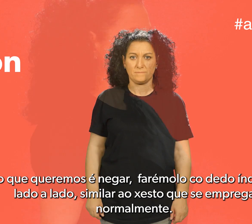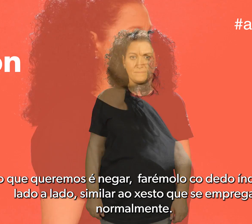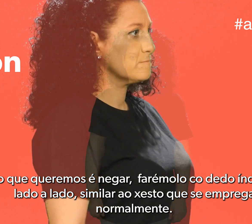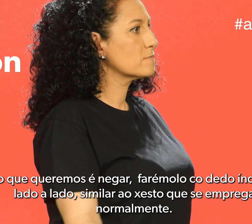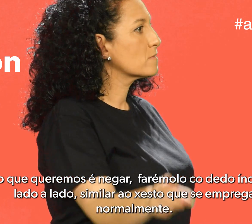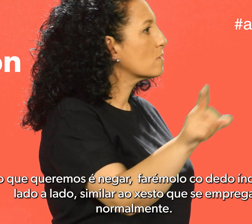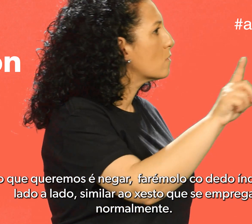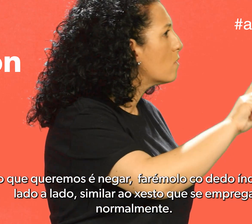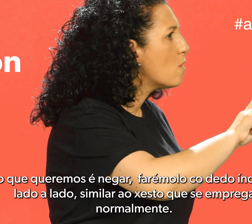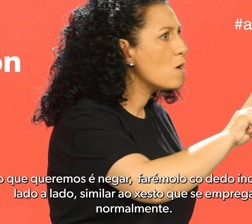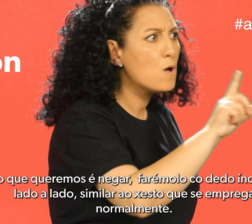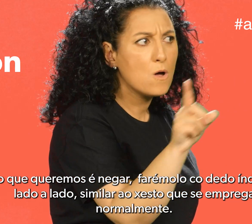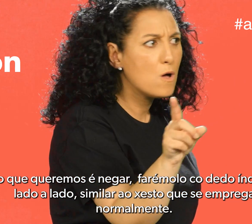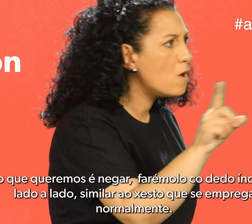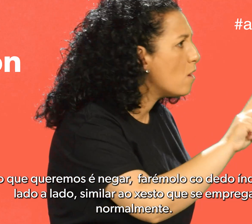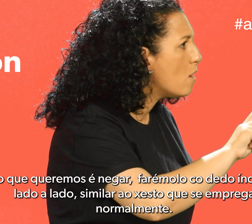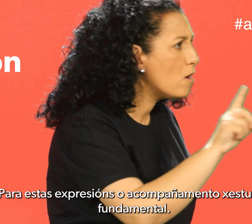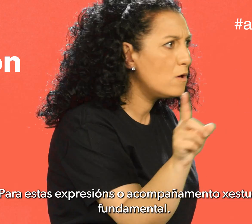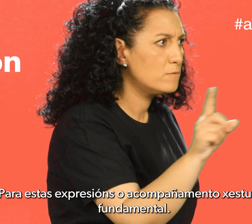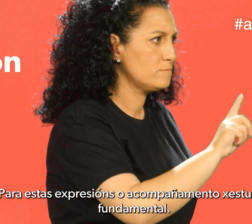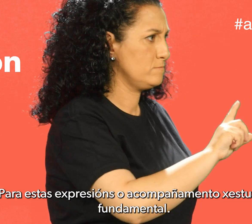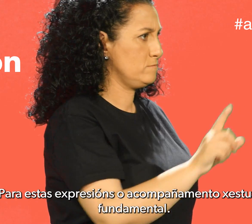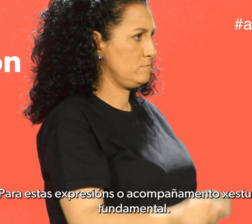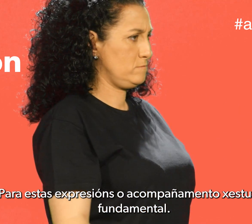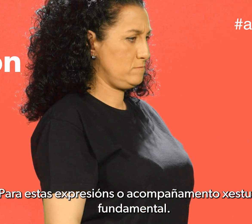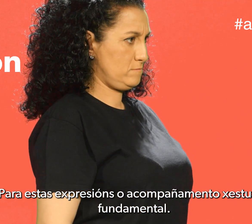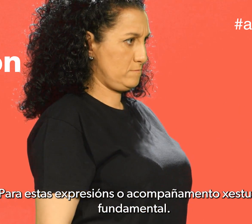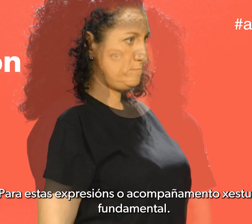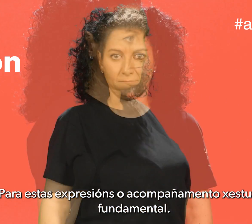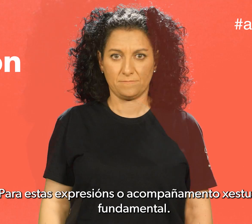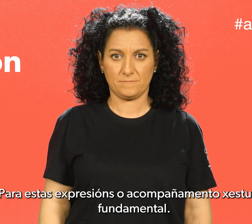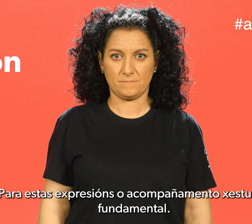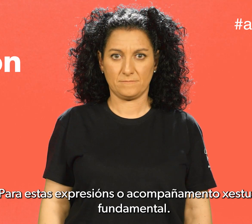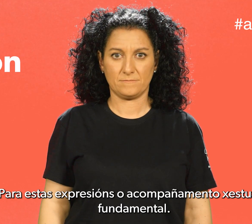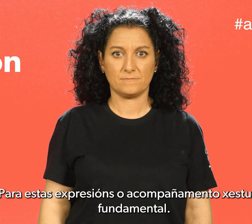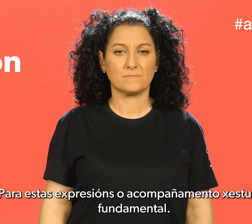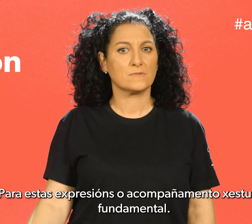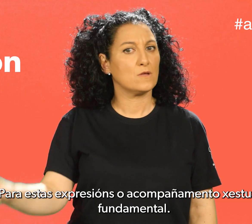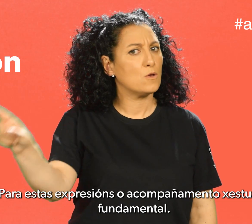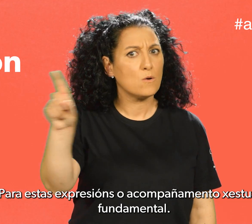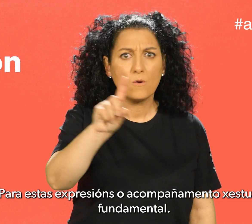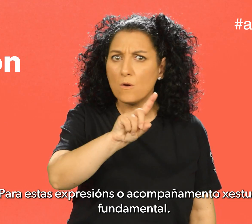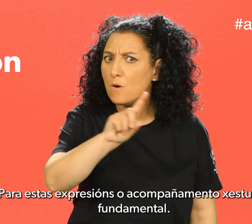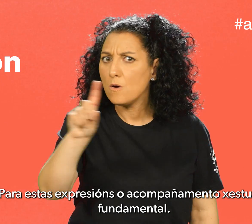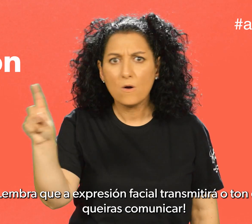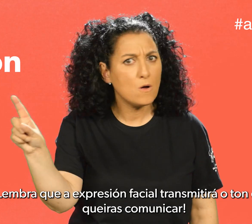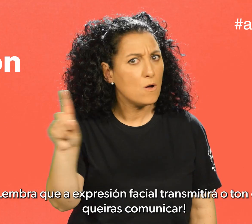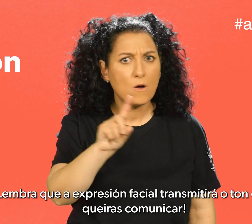similar ao sexto que se emprega normalmente. Para estas expresións, o acompañamento sextual é fundamental. Lembra que a